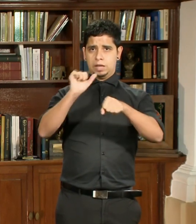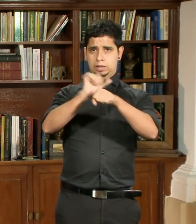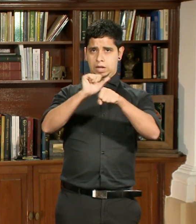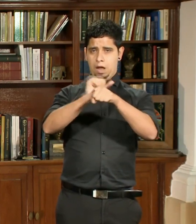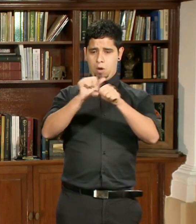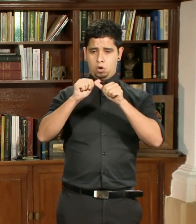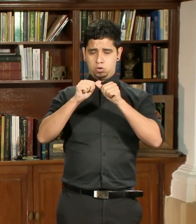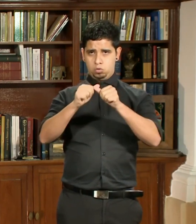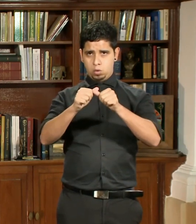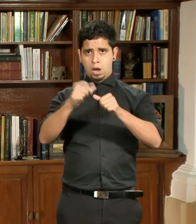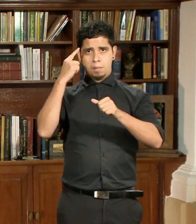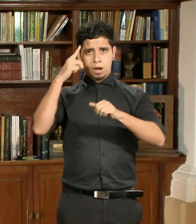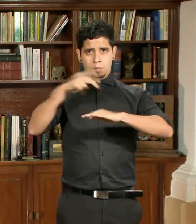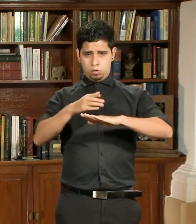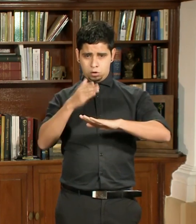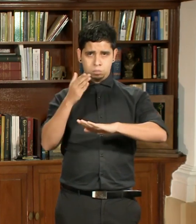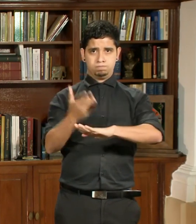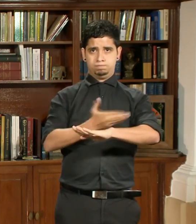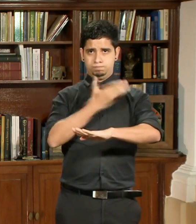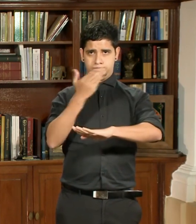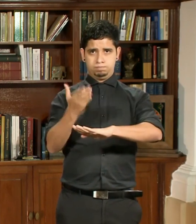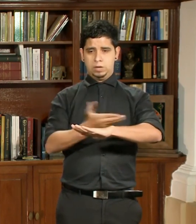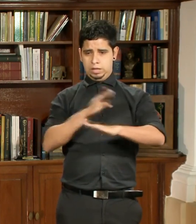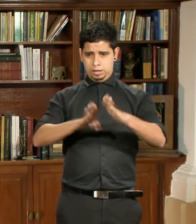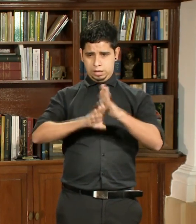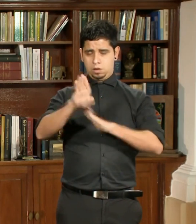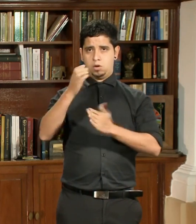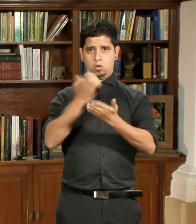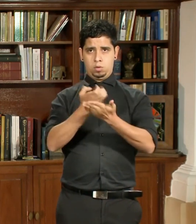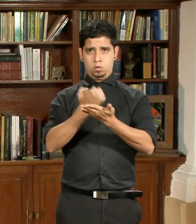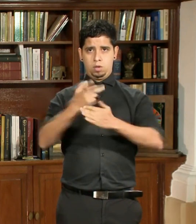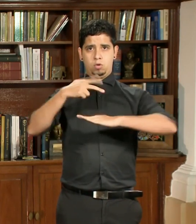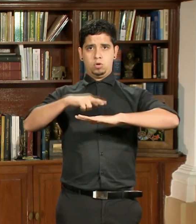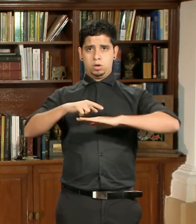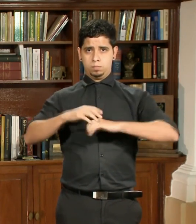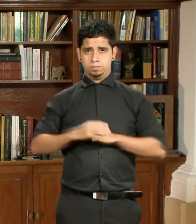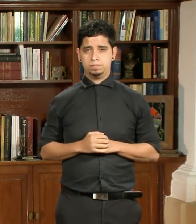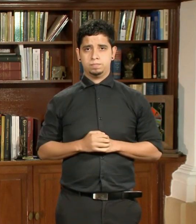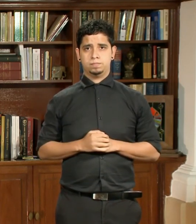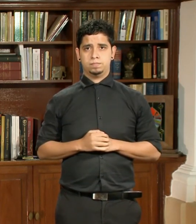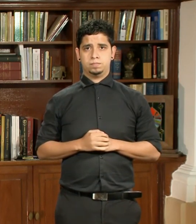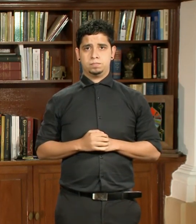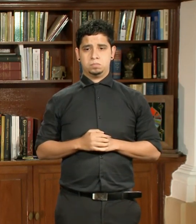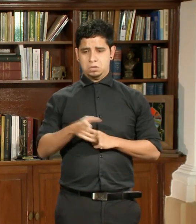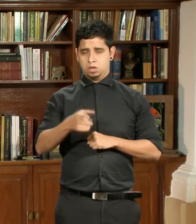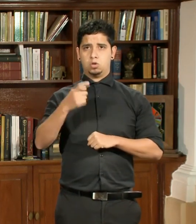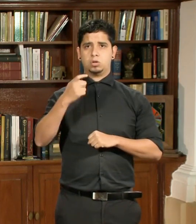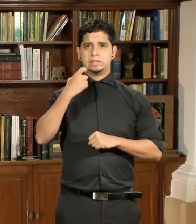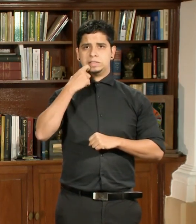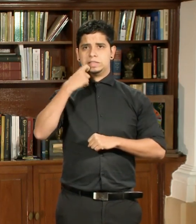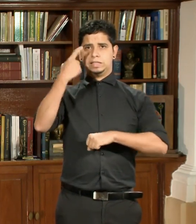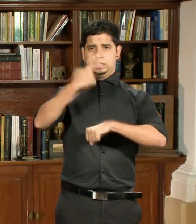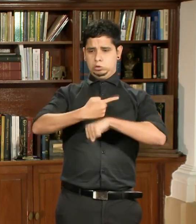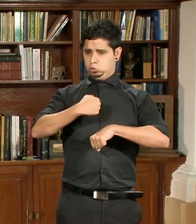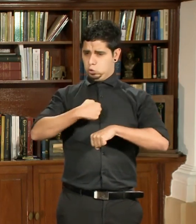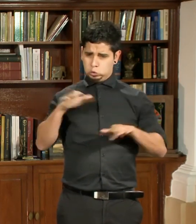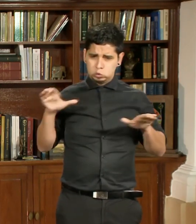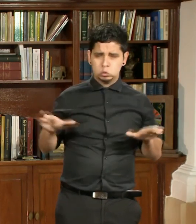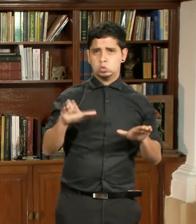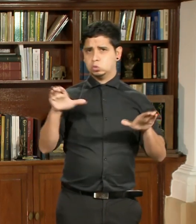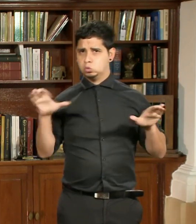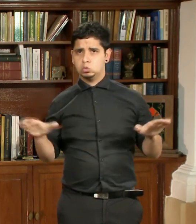para la recuperación, reconstrucción y desarrollo económico de Puerto Rico. En estos días, he dado el máximo,